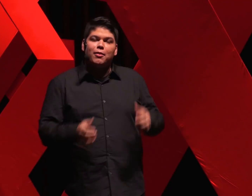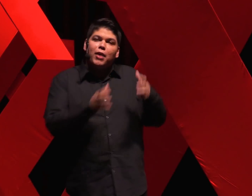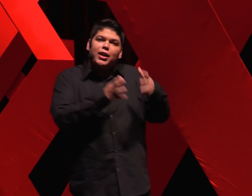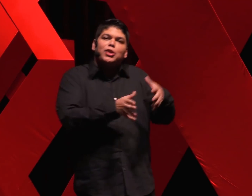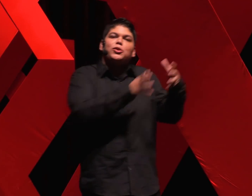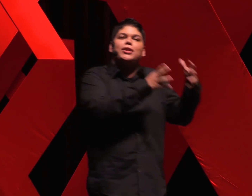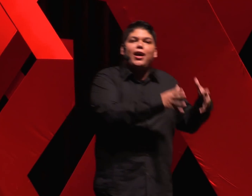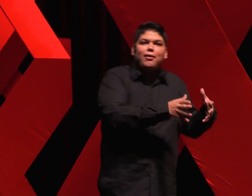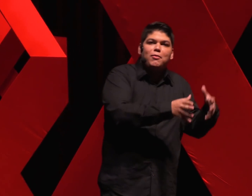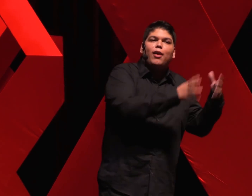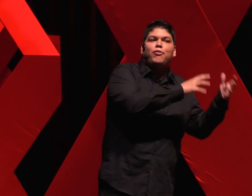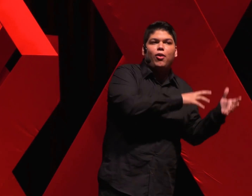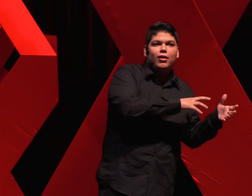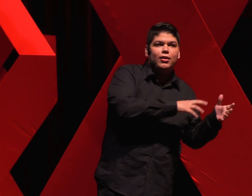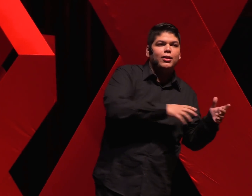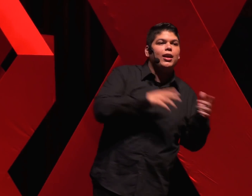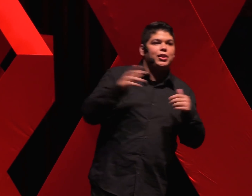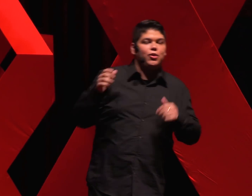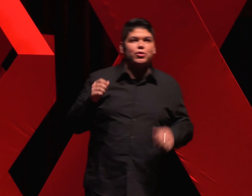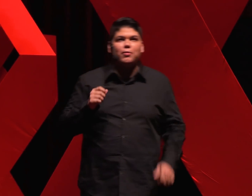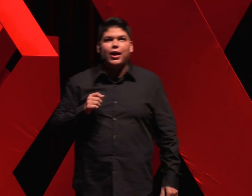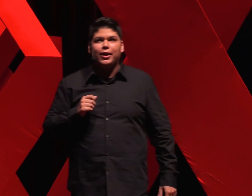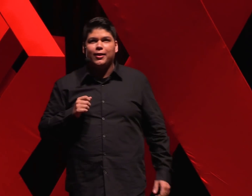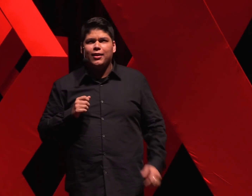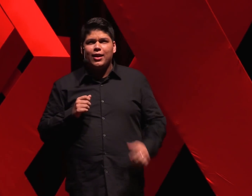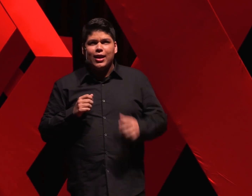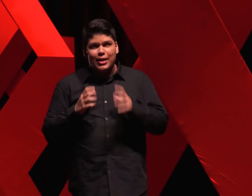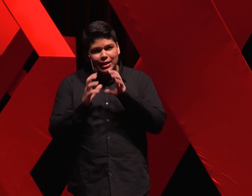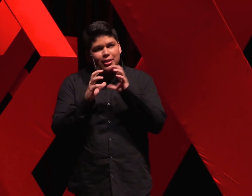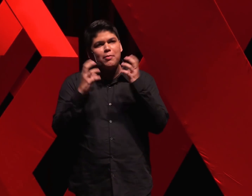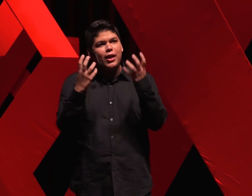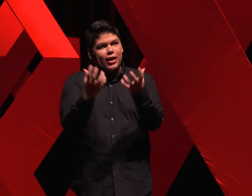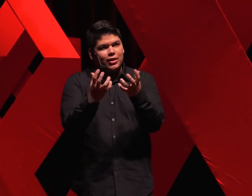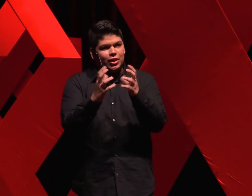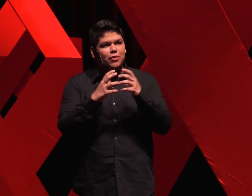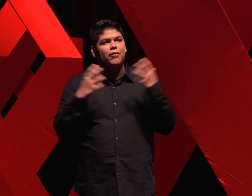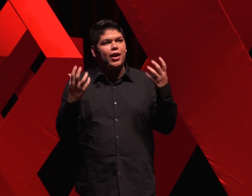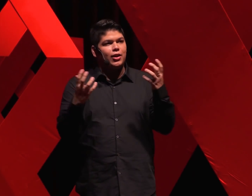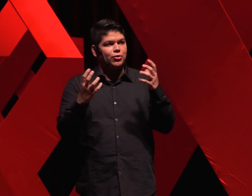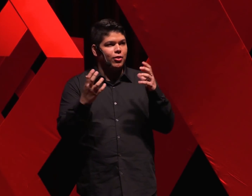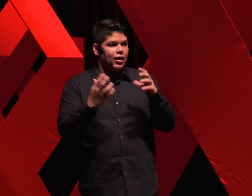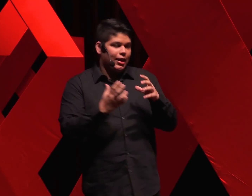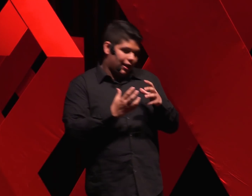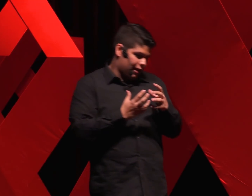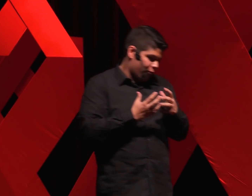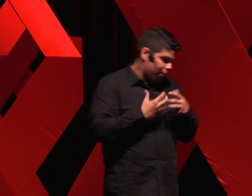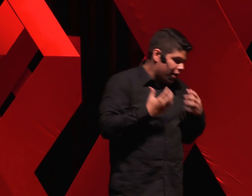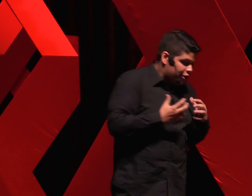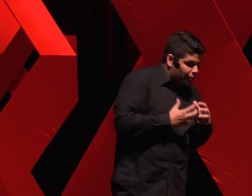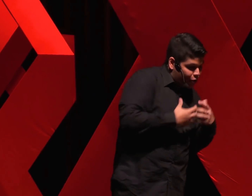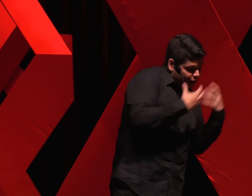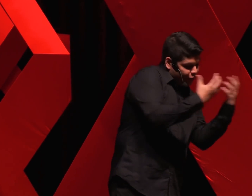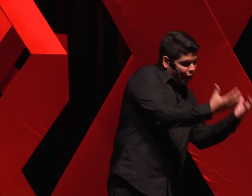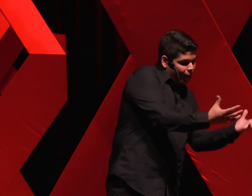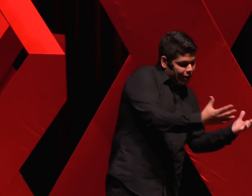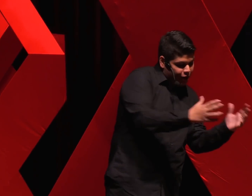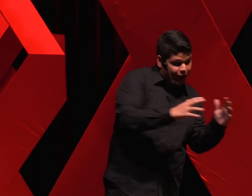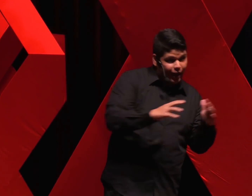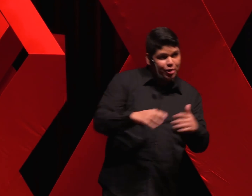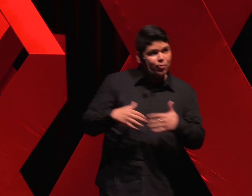Maria José, minha avó, da Legião de Maria. E nesse ambiente diverso, um ambiente de muitas formas de crer e